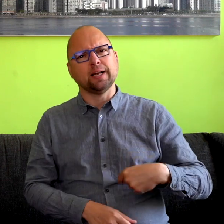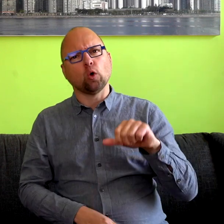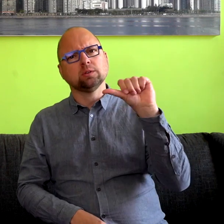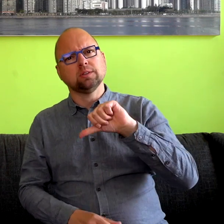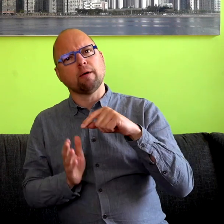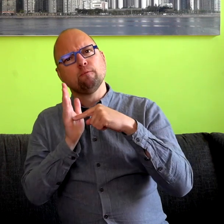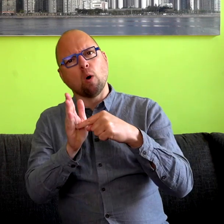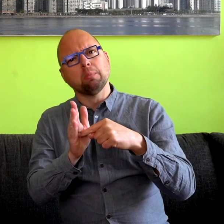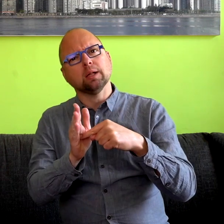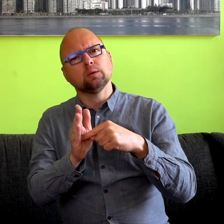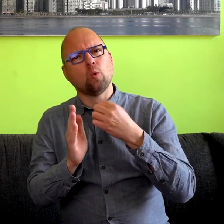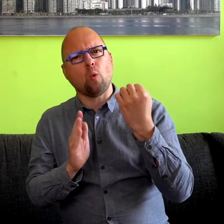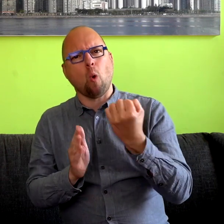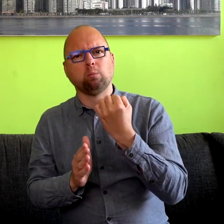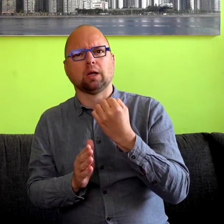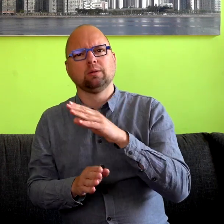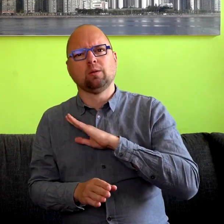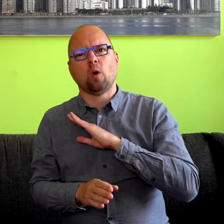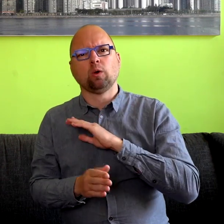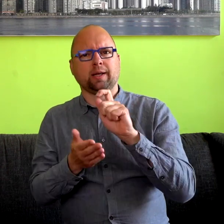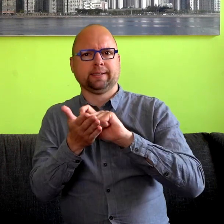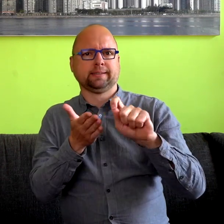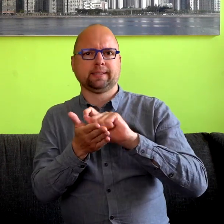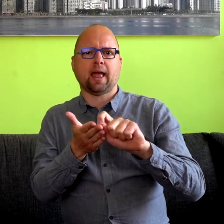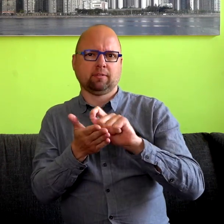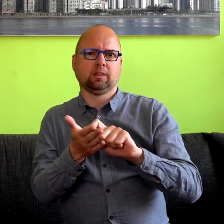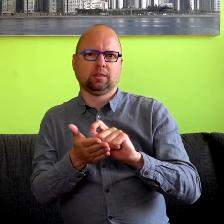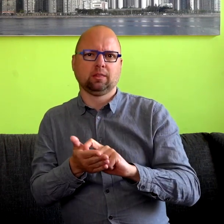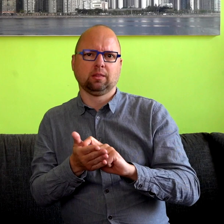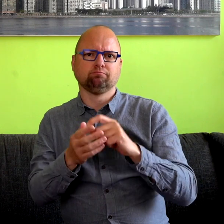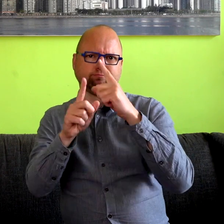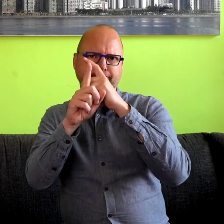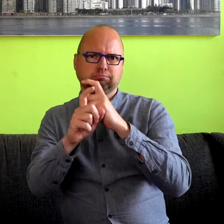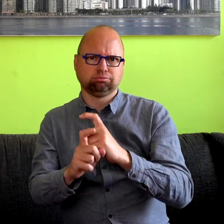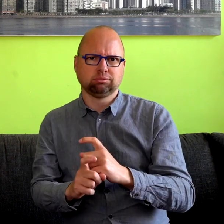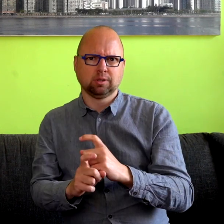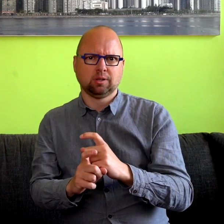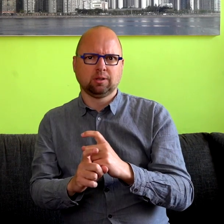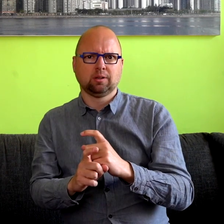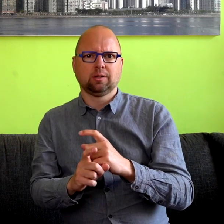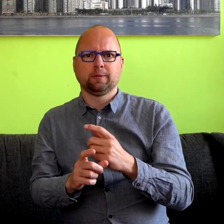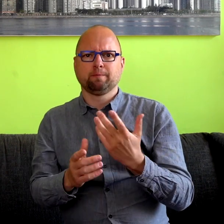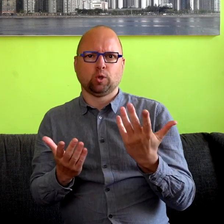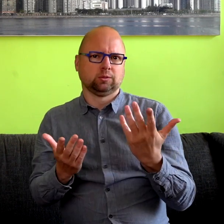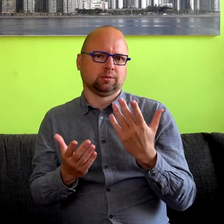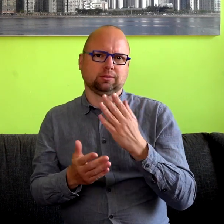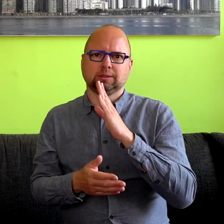slecht voorbeeld in vergelijking met gebarentaal, omdat het ook een geschreven variant heeft die gebarentaal niet heeft. Dus als we Chinees